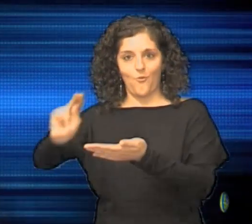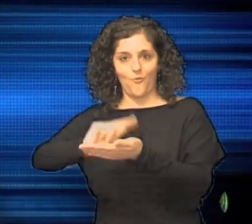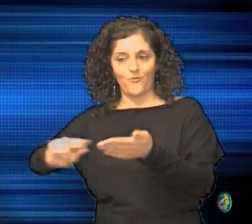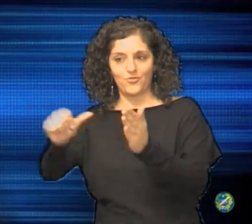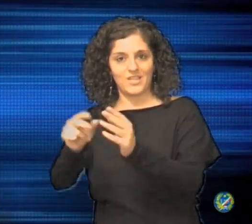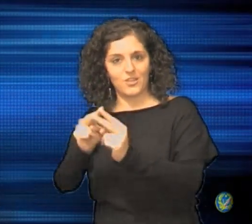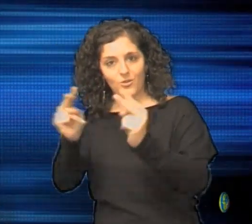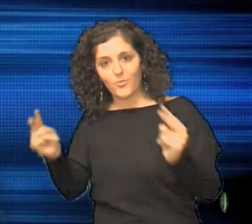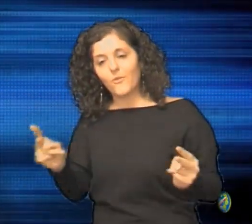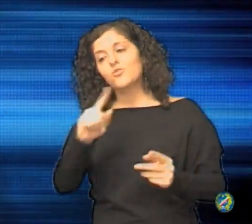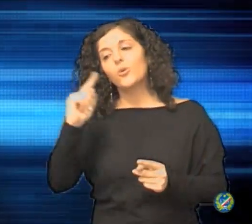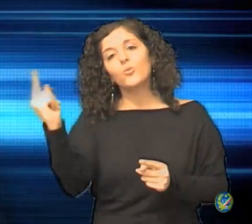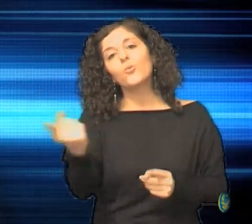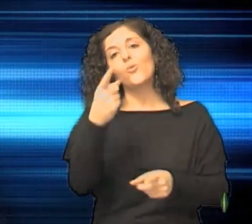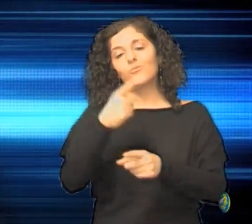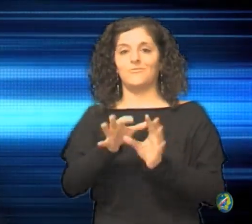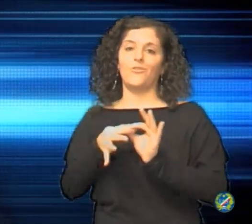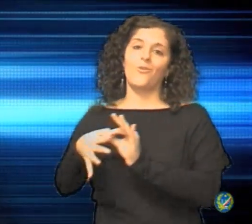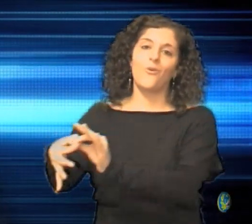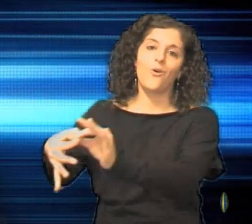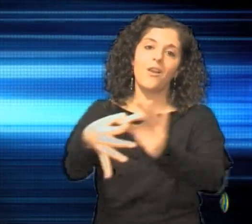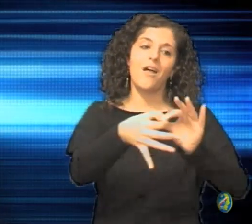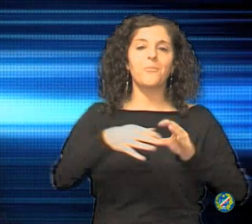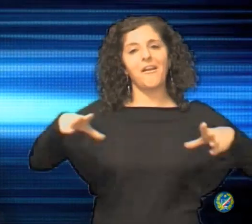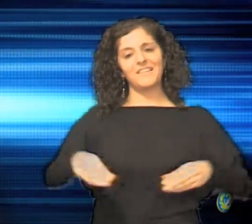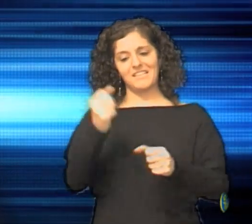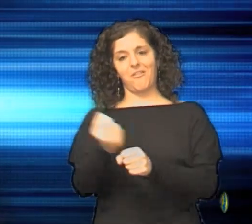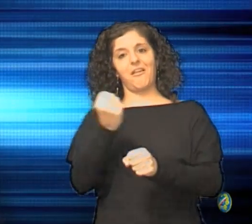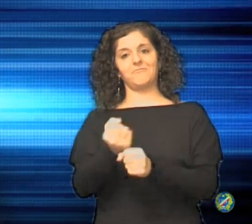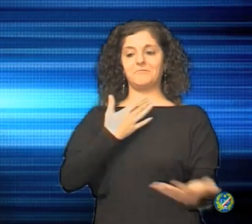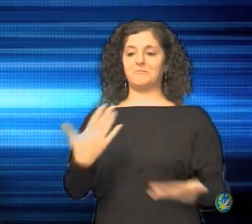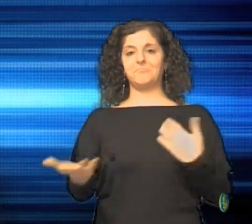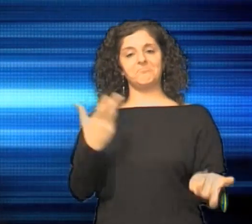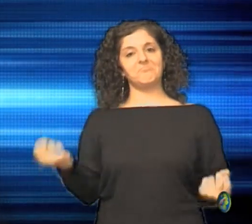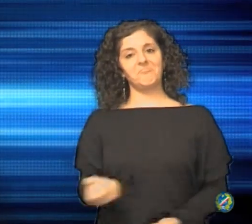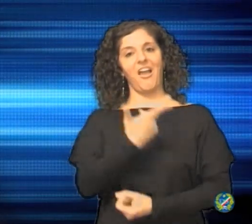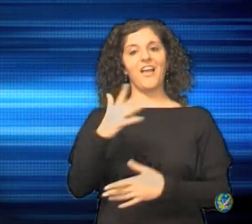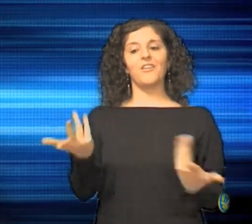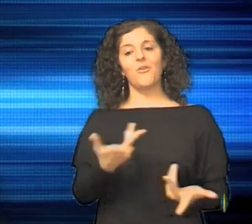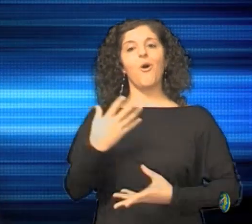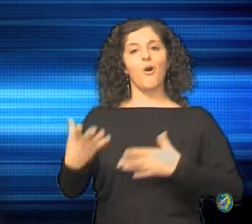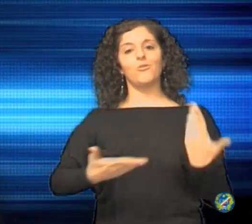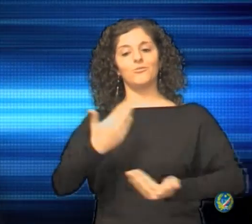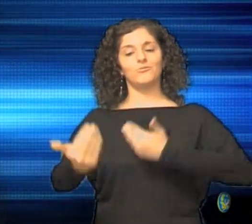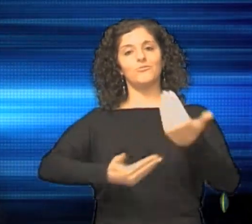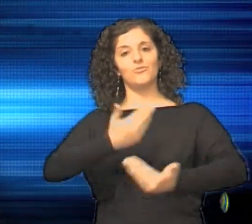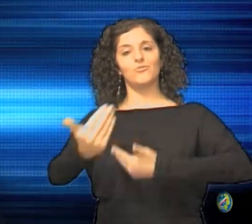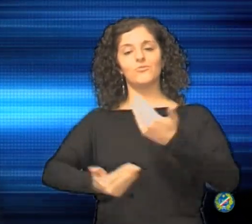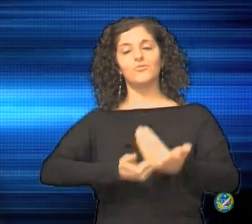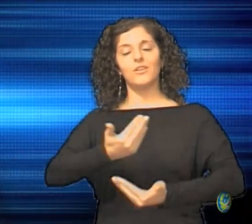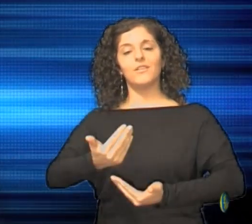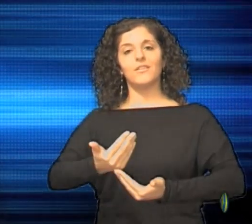sezioni provinciali, affinché, diciamo, velocemente, in tempi brevi, si mette in modo questo meccanismo,